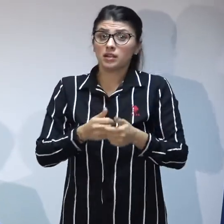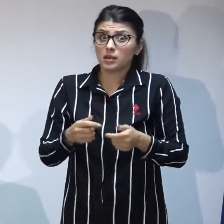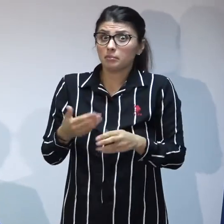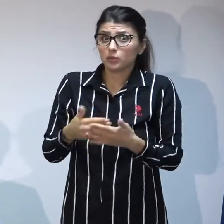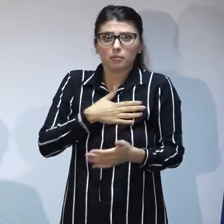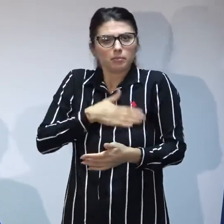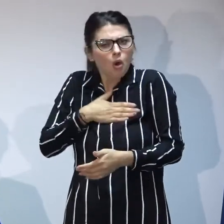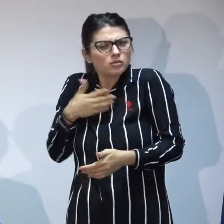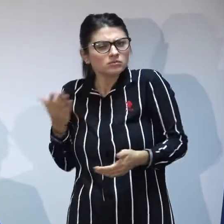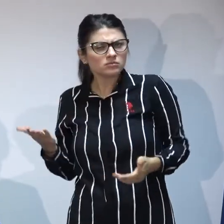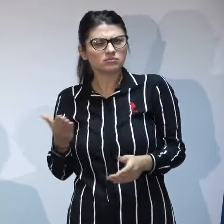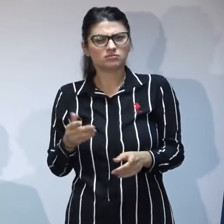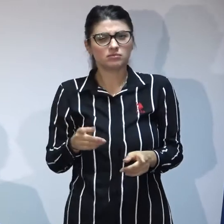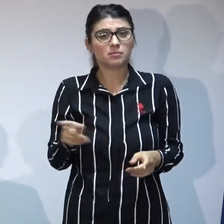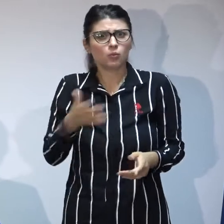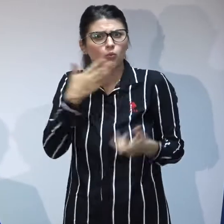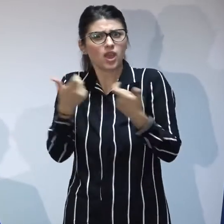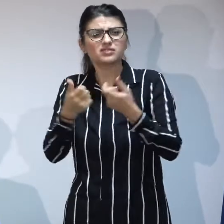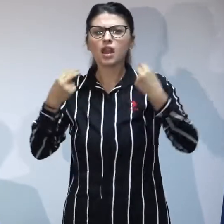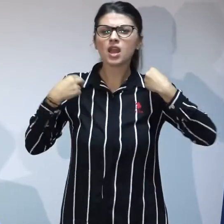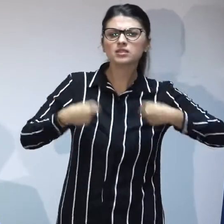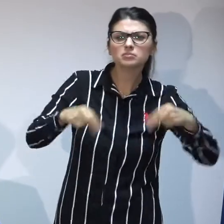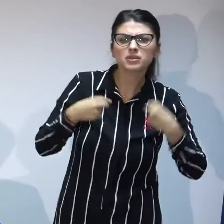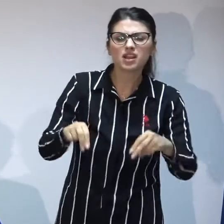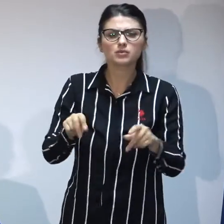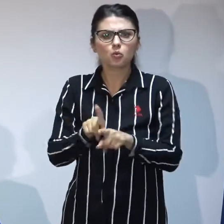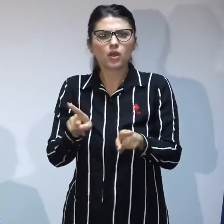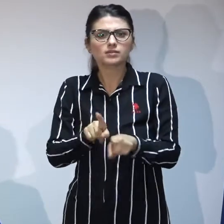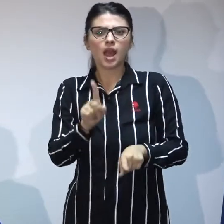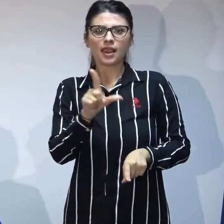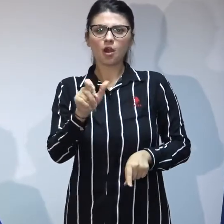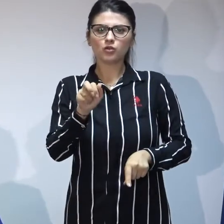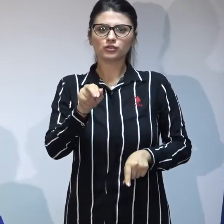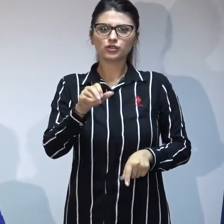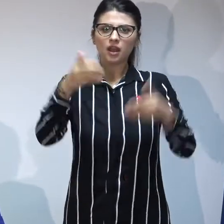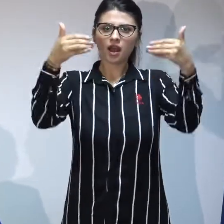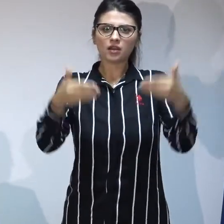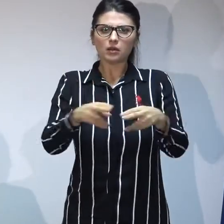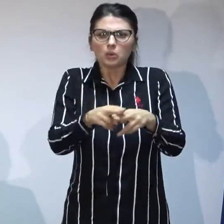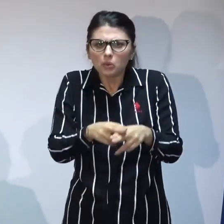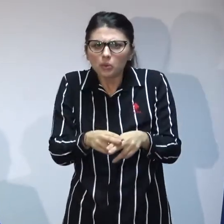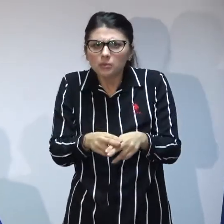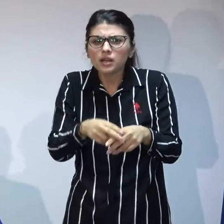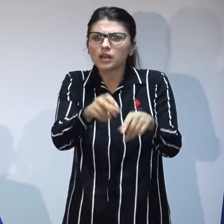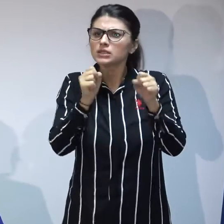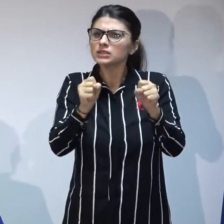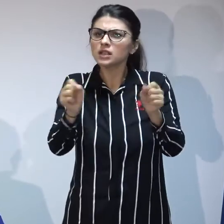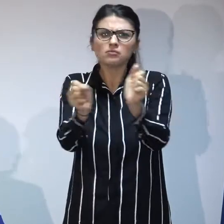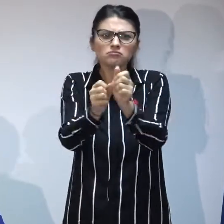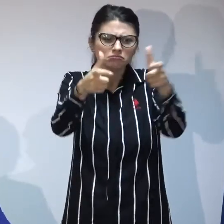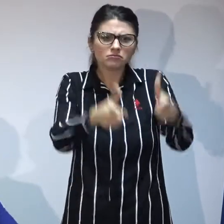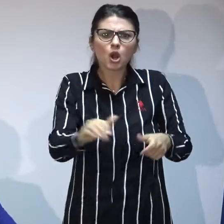explicație rațională logică sau instituțională de a menține copiii sistem